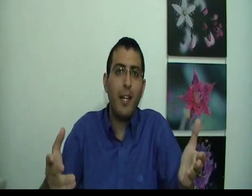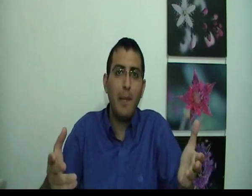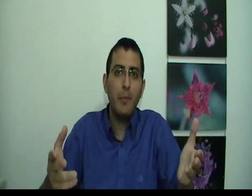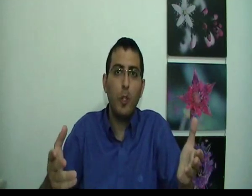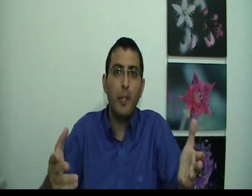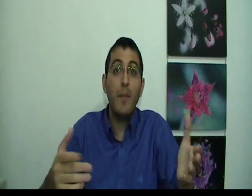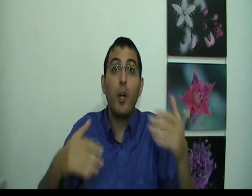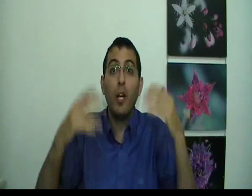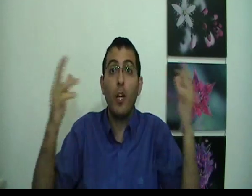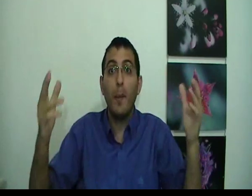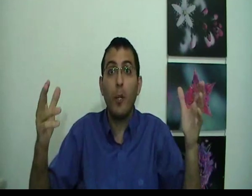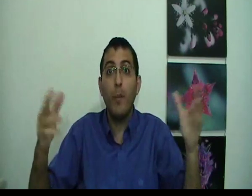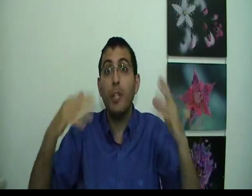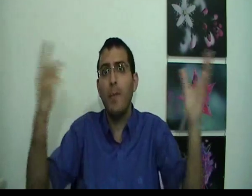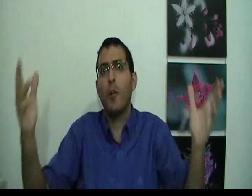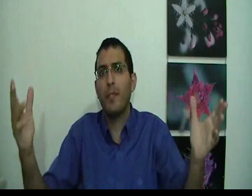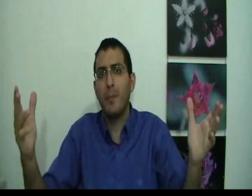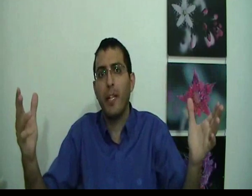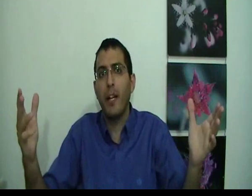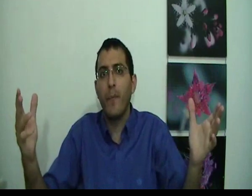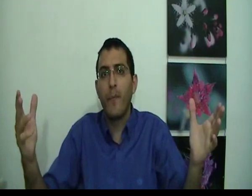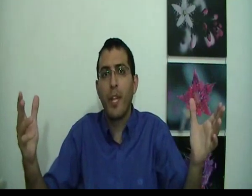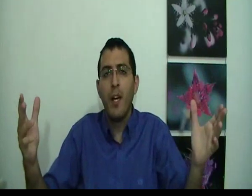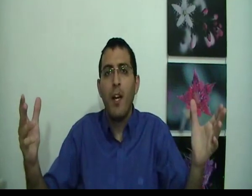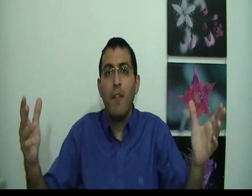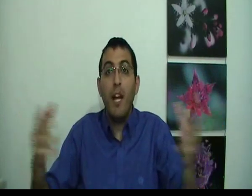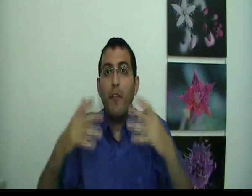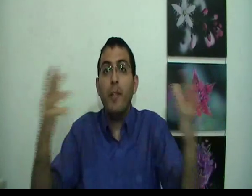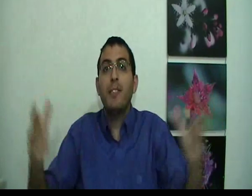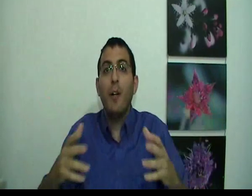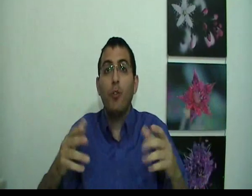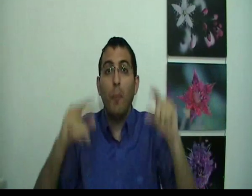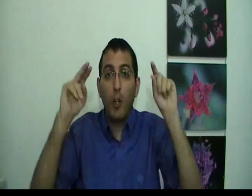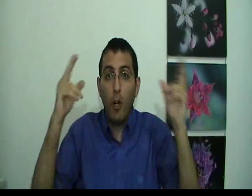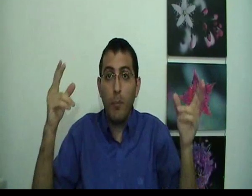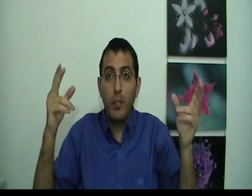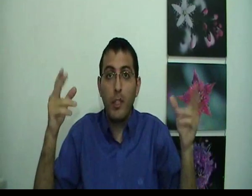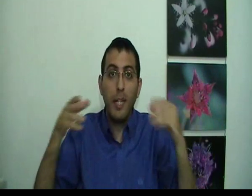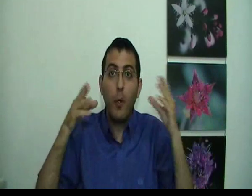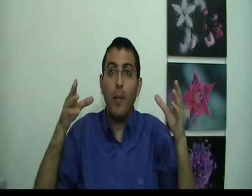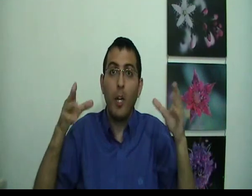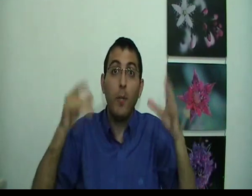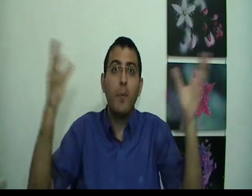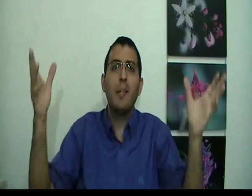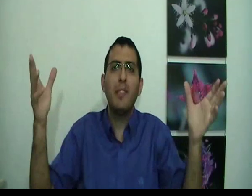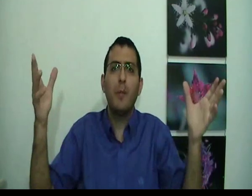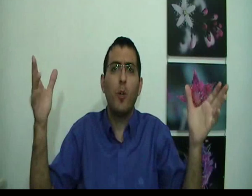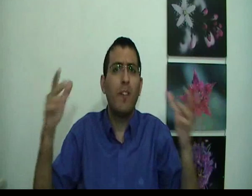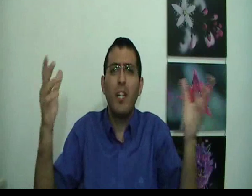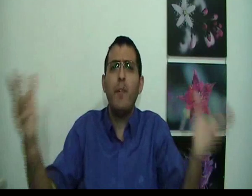קיים המציאות בן אדם יכול לחלום על מקום שאין מקום כזה בכלל ואיפה נמצא אותו מקום כשבן אדם חולם חלום נמצא באיזה מקום, אבל איפה